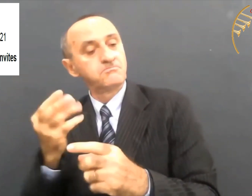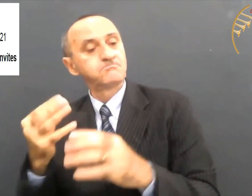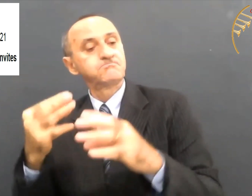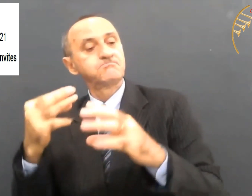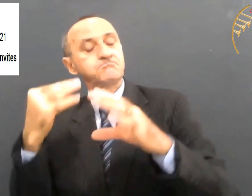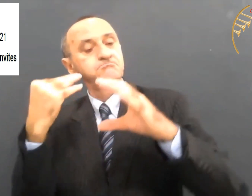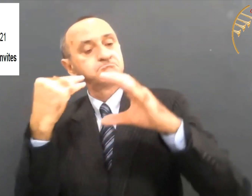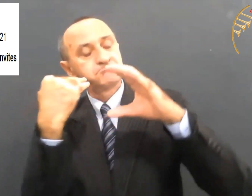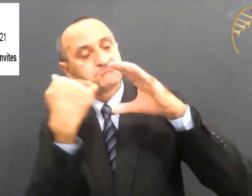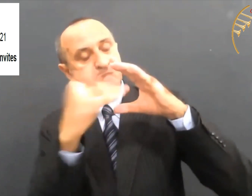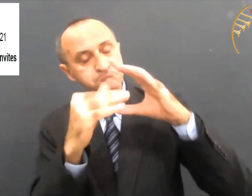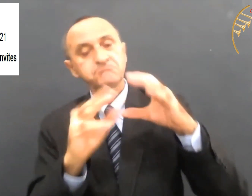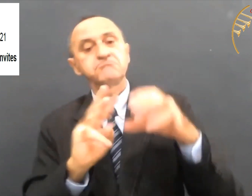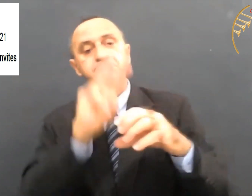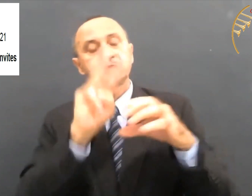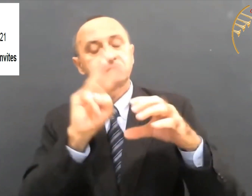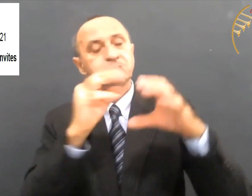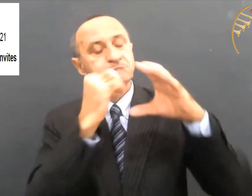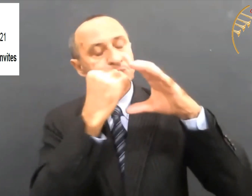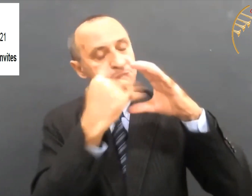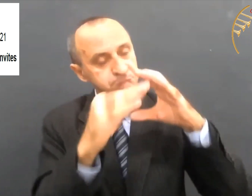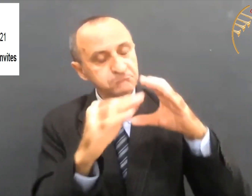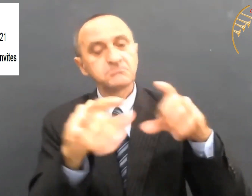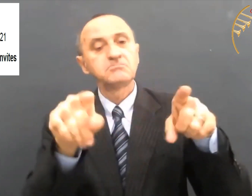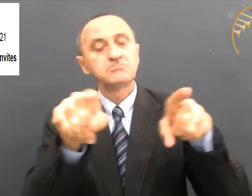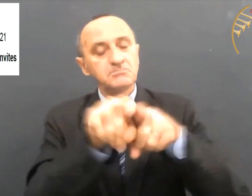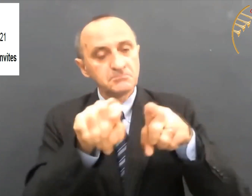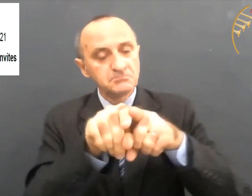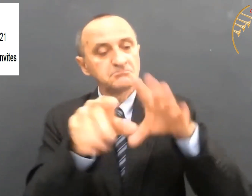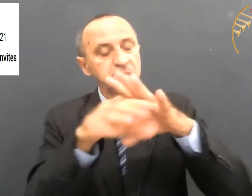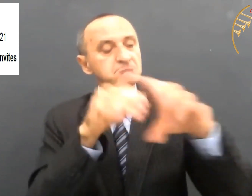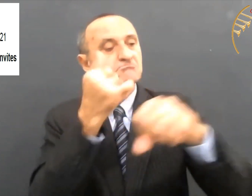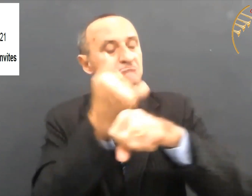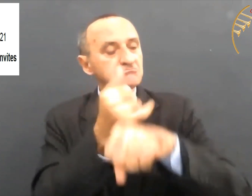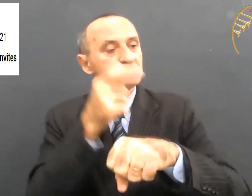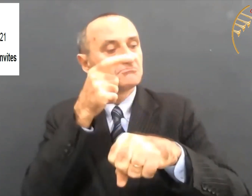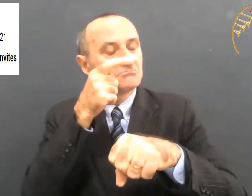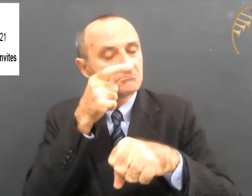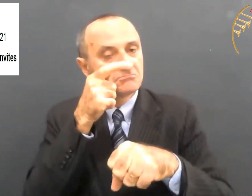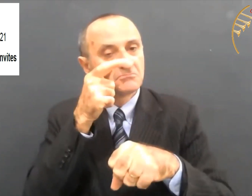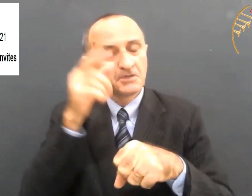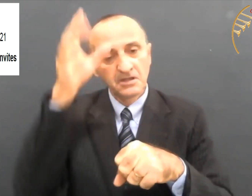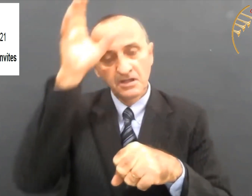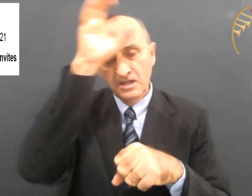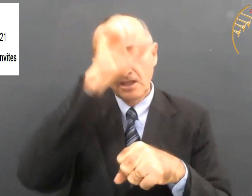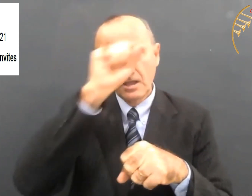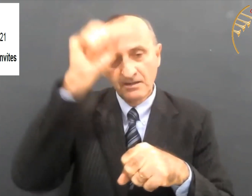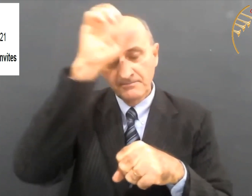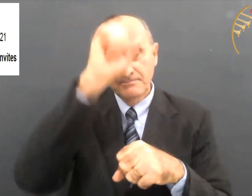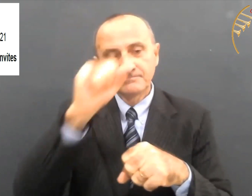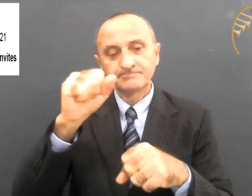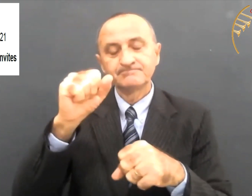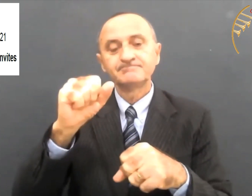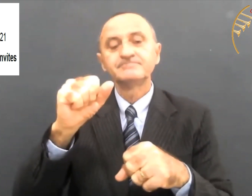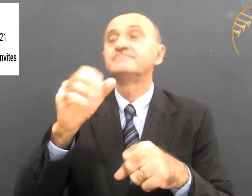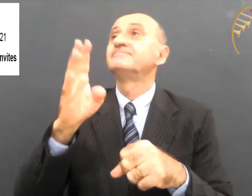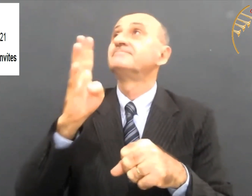Os lugares já que tem culto presencial. Ou compartilharemos o link também no YouTube, oficial da